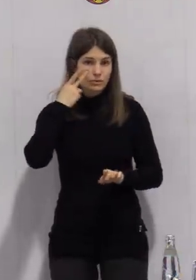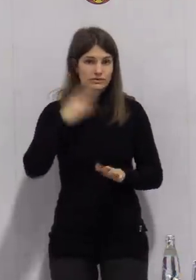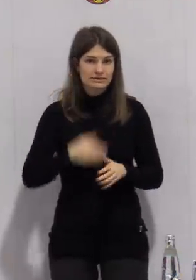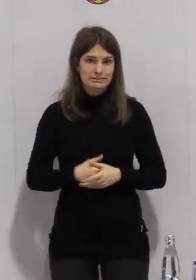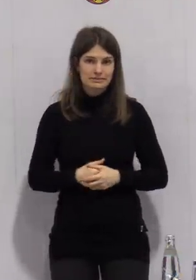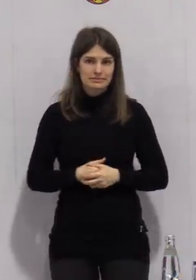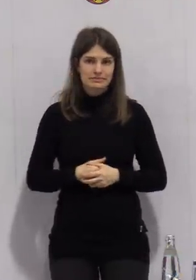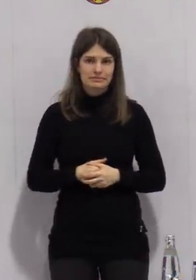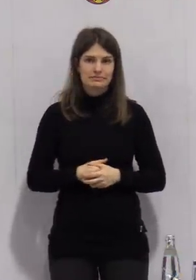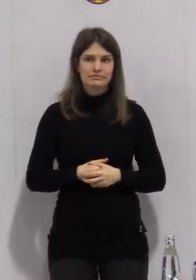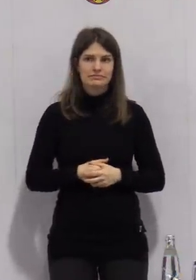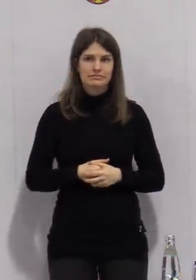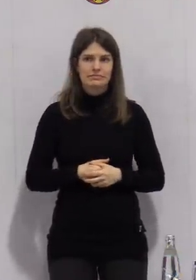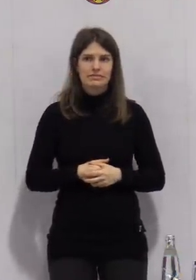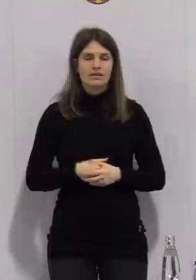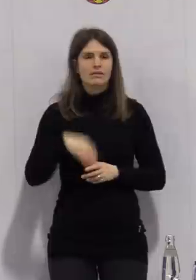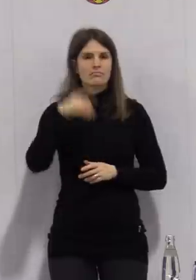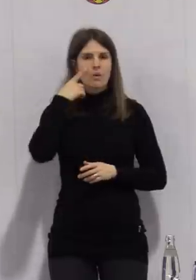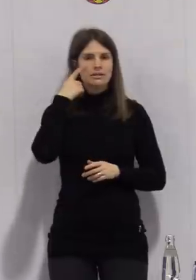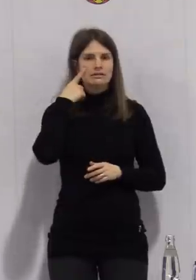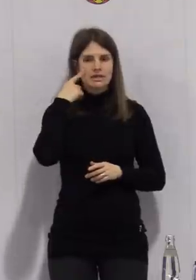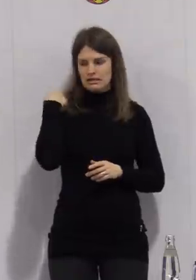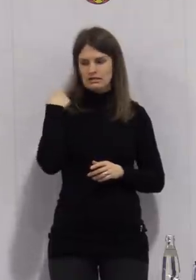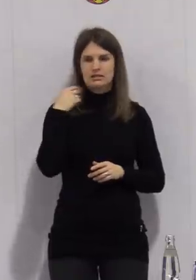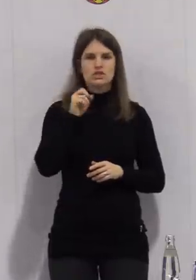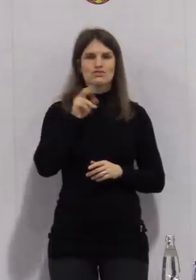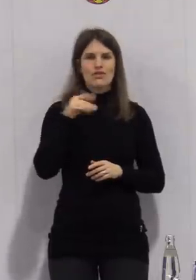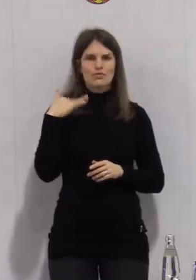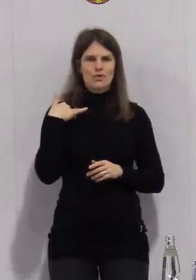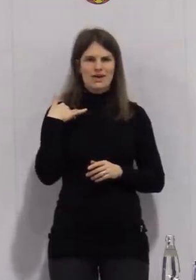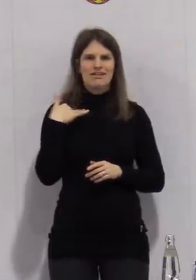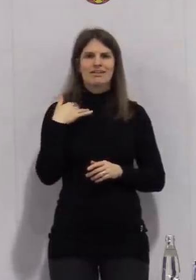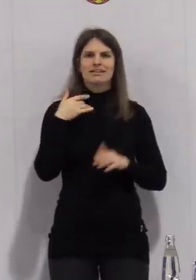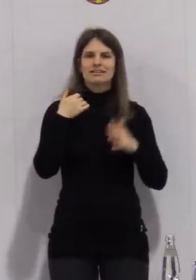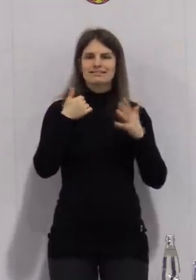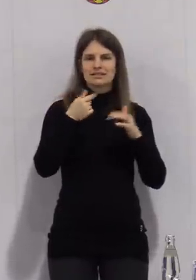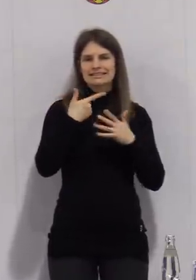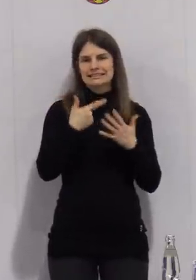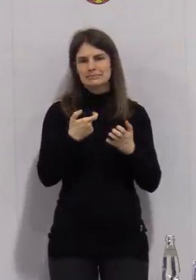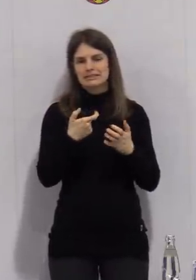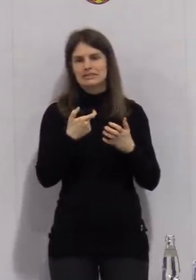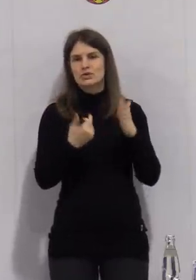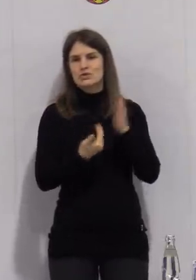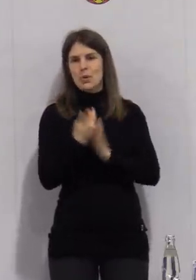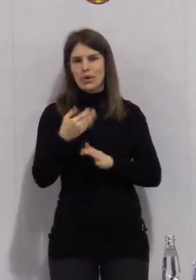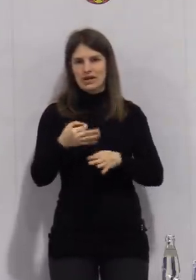aktuell heute bis 12.76 Uhr Neuinfektionen gemeldet bekommen und haben